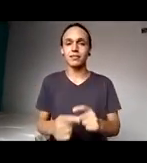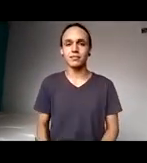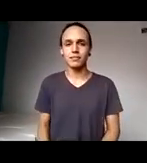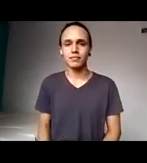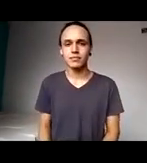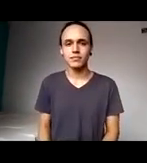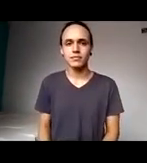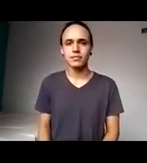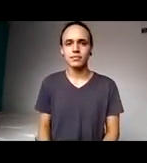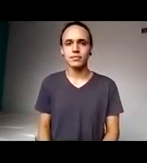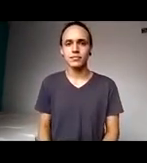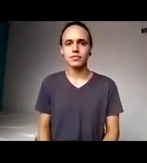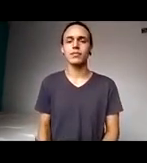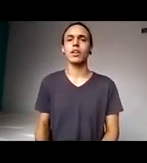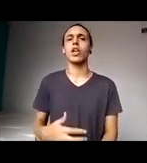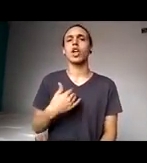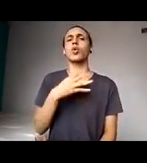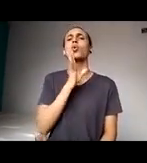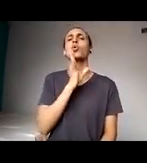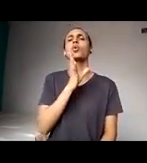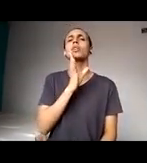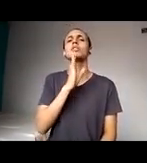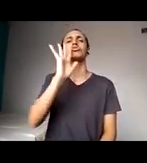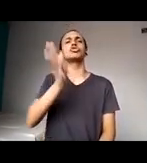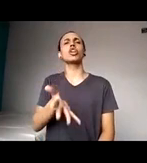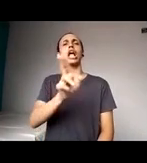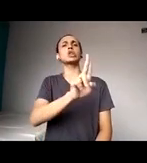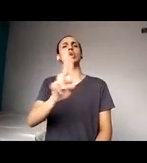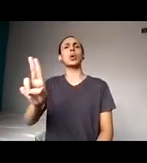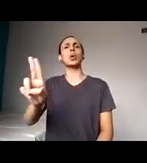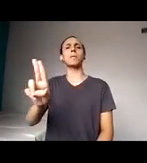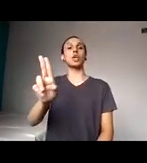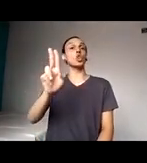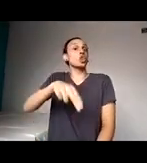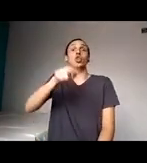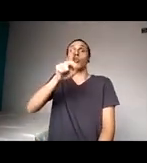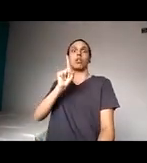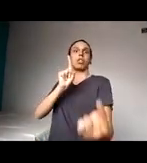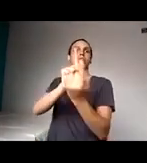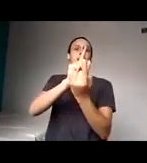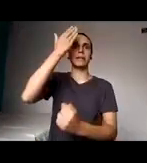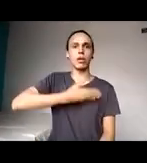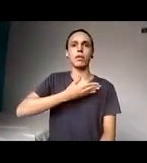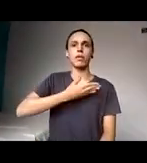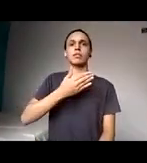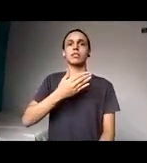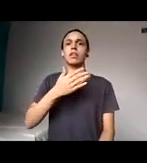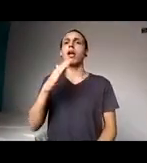eu já conheço você de nome, não pessoalmente. Alguns detalhes que você frisou aqui,